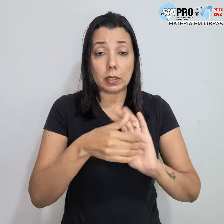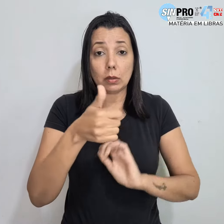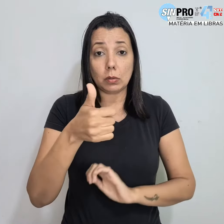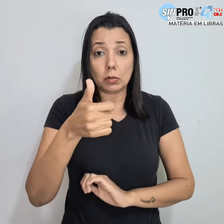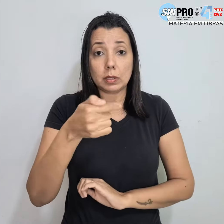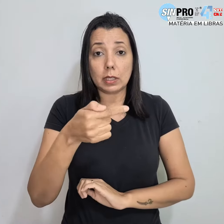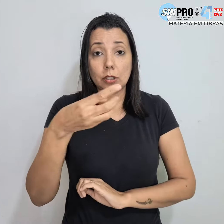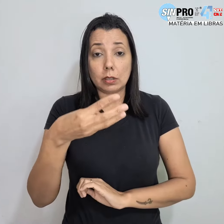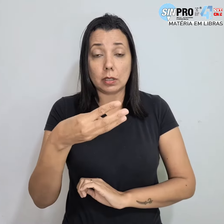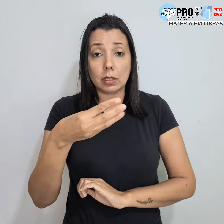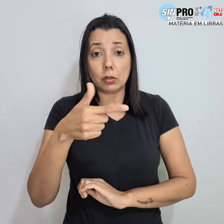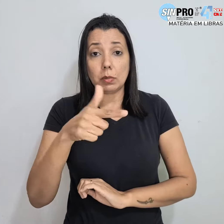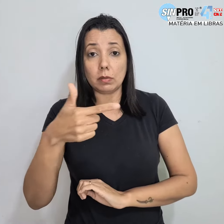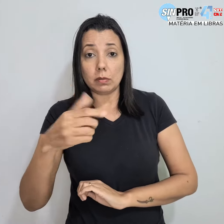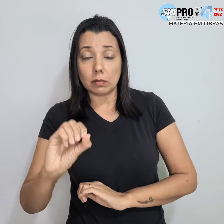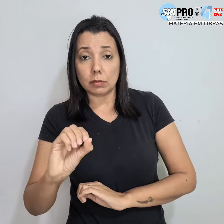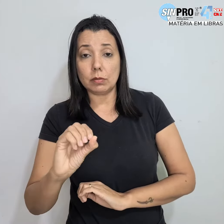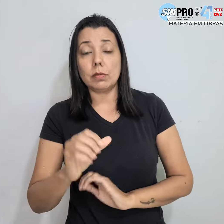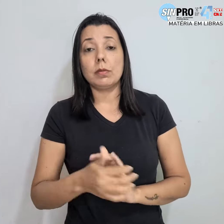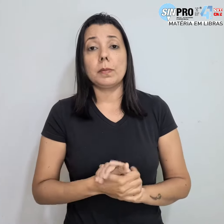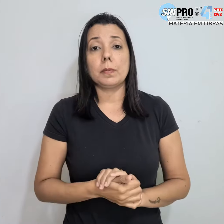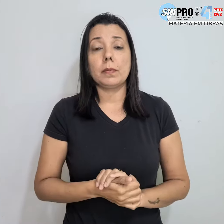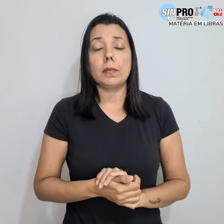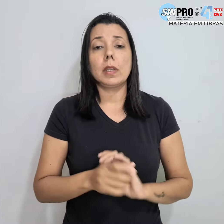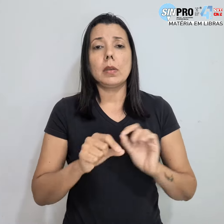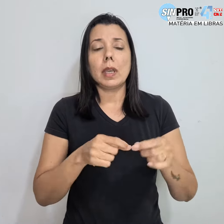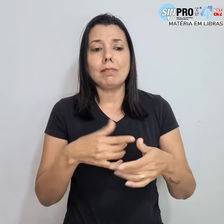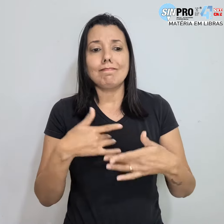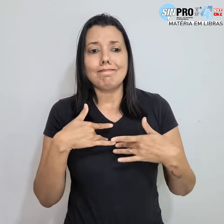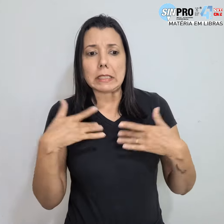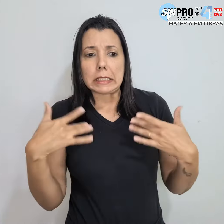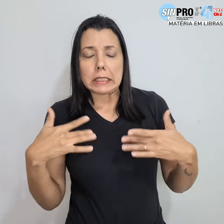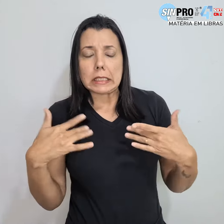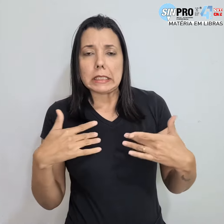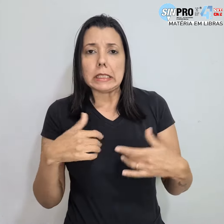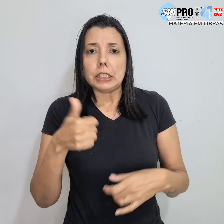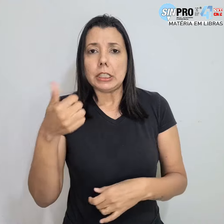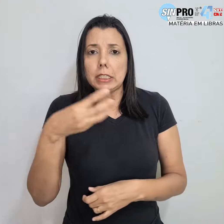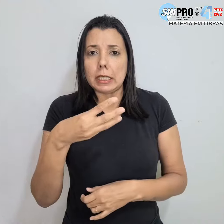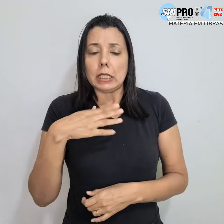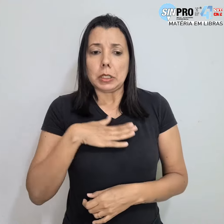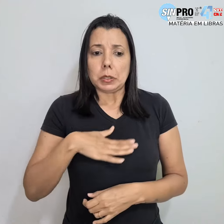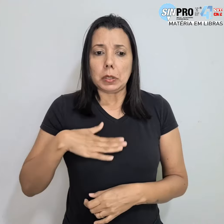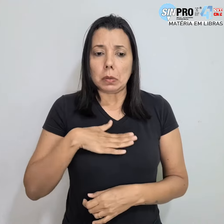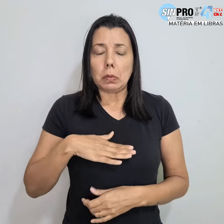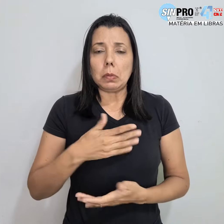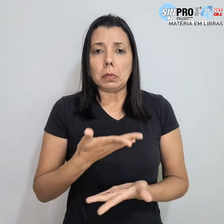nº 173, de 2020, e será apreciado na quinta-feira, 13 de agosto.